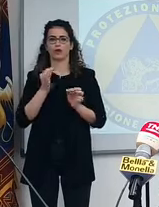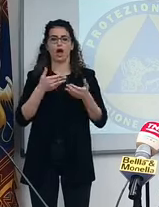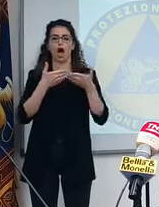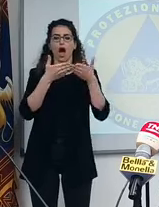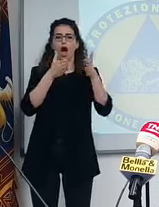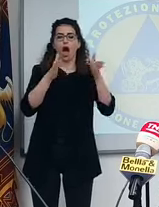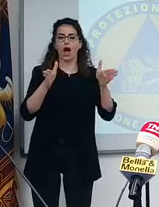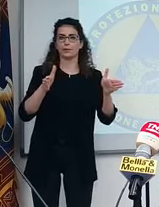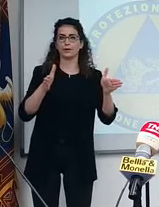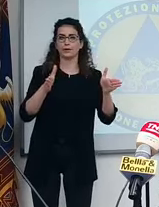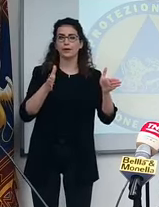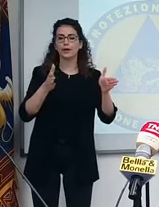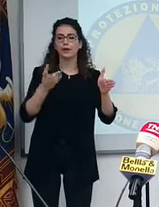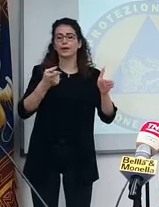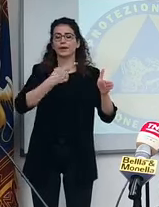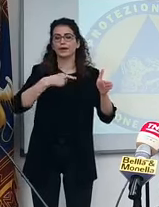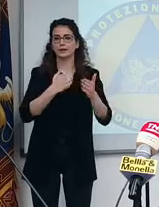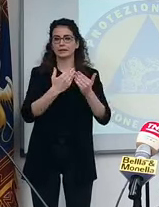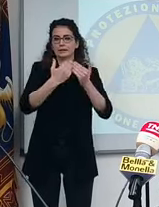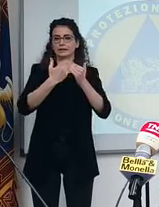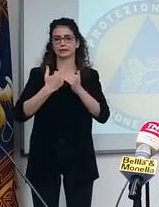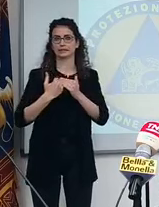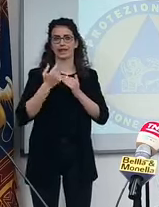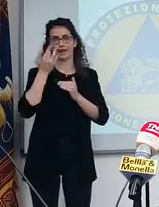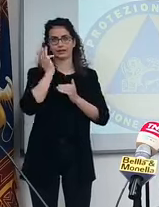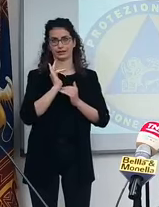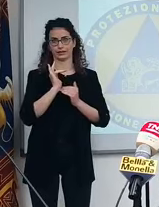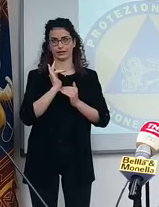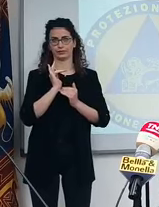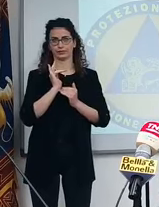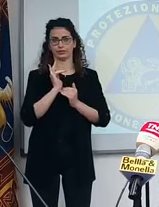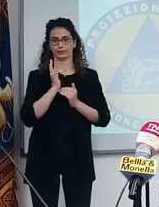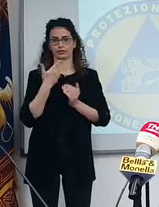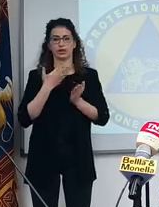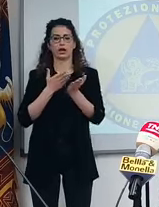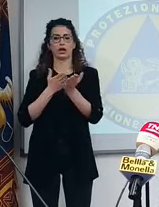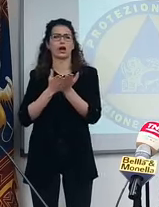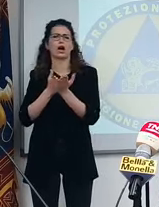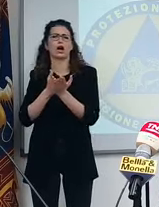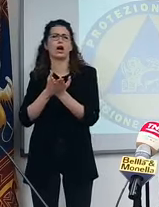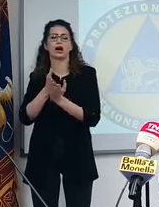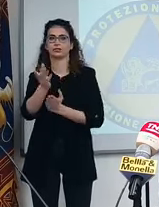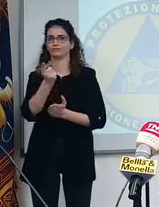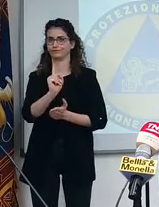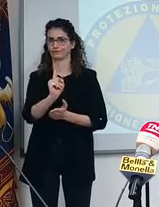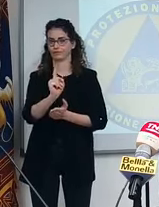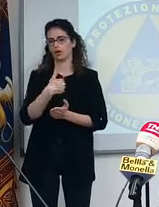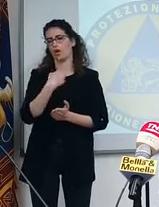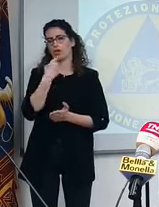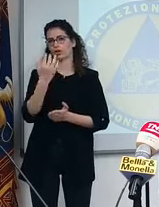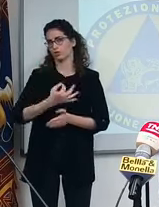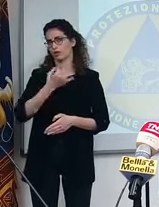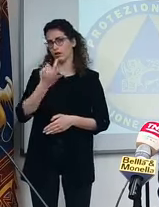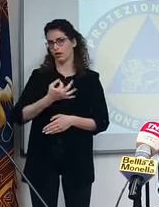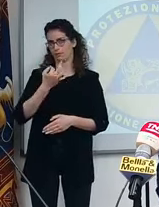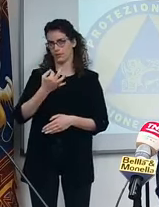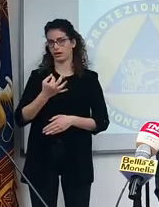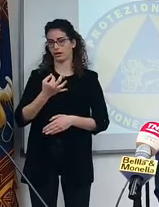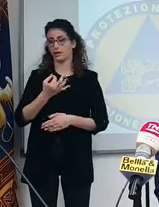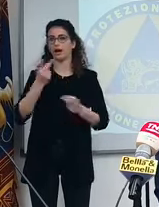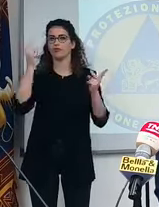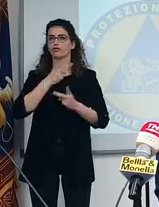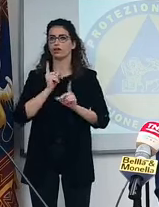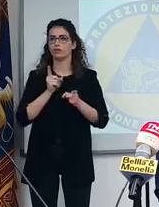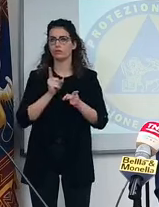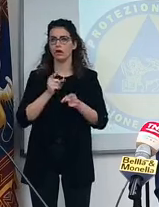una quota di rischio. Cioè, non è che sia tutto, che questo sia un percorso netto. Di questo io ve l'ho sempre detto. Però è altrettanto